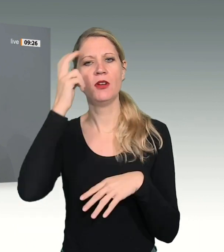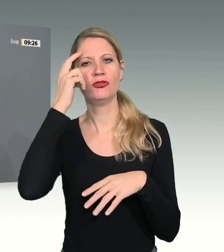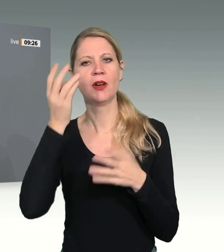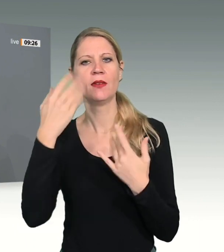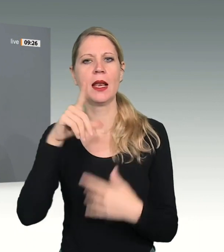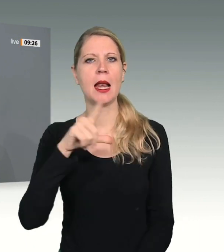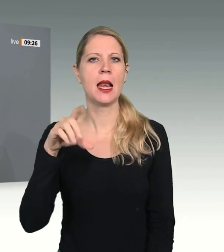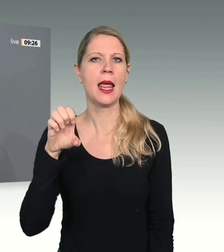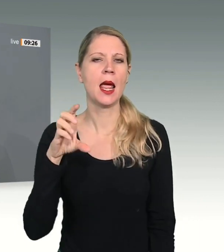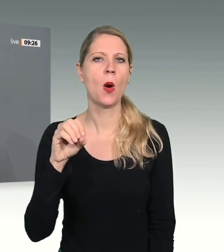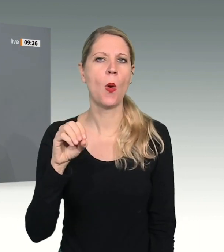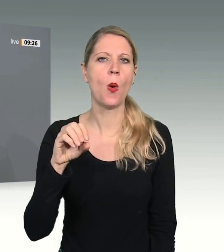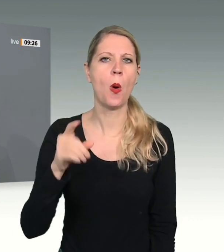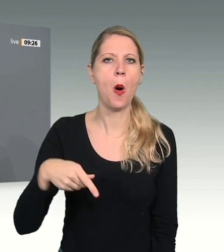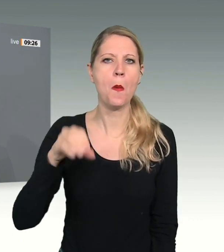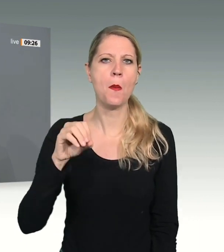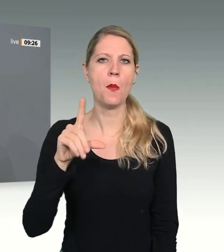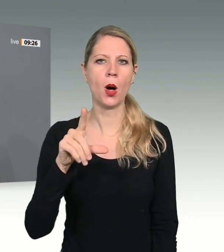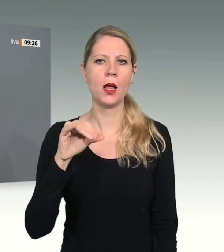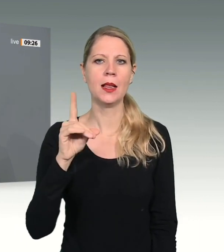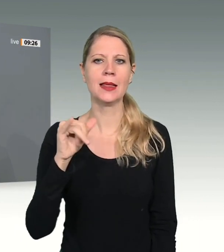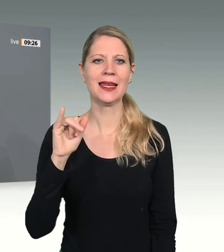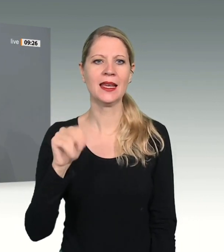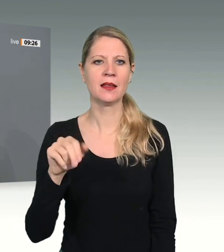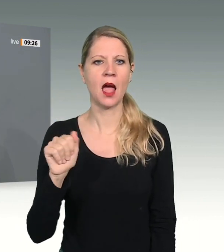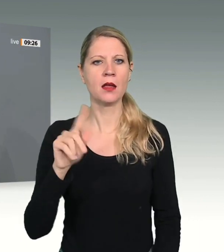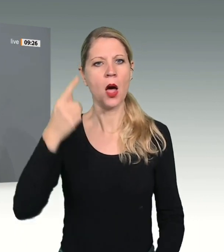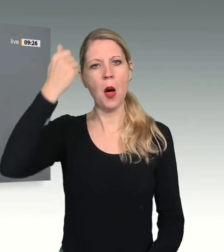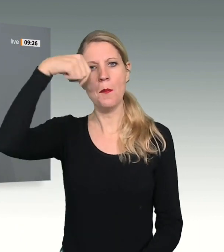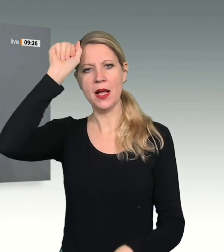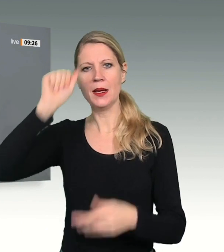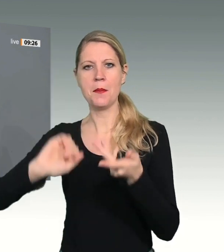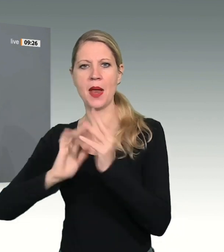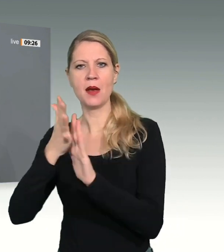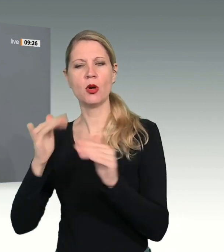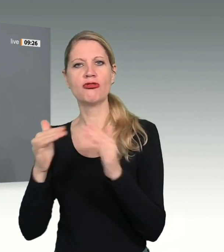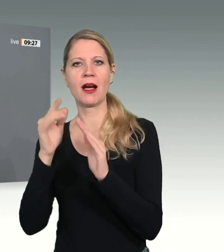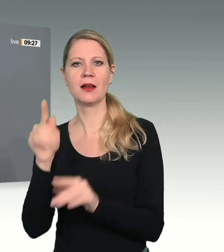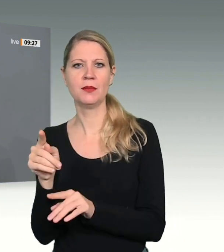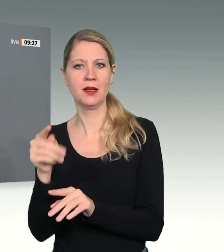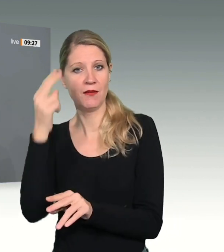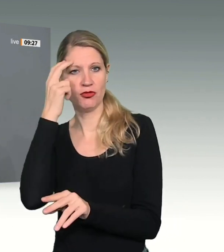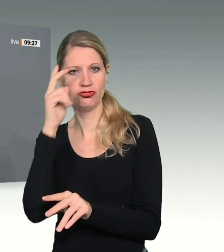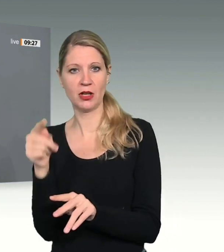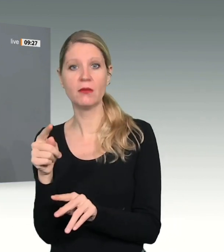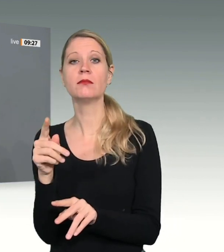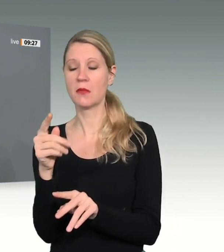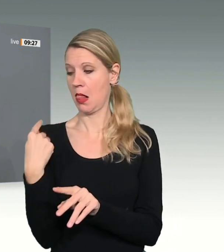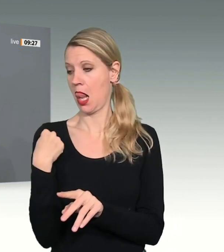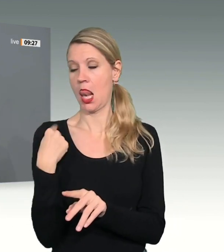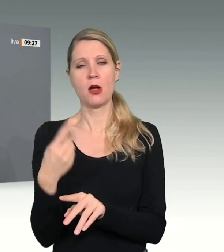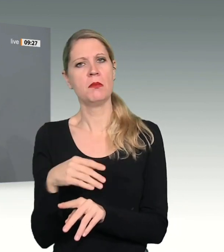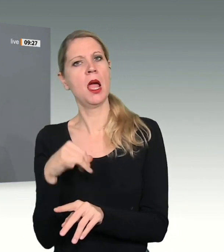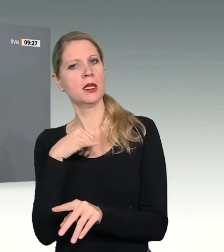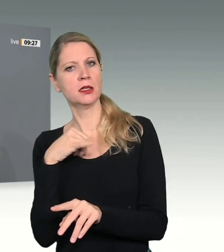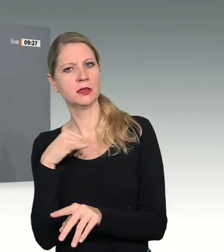haben vor Kurzem einen interessanten Anstoß gegeben. Den könnten wir aufgreifen. Und dann könnten